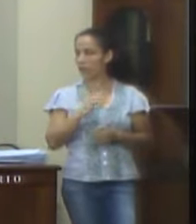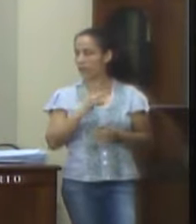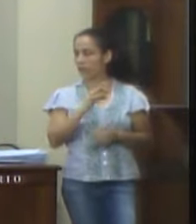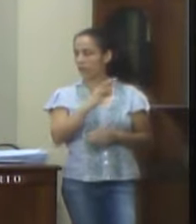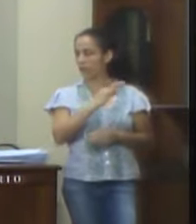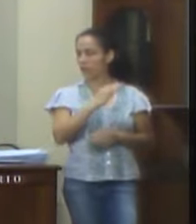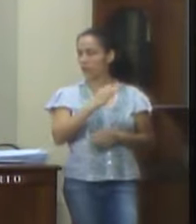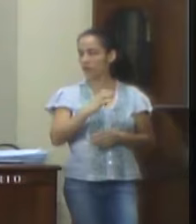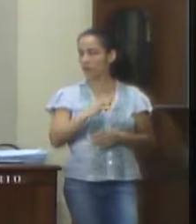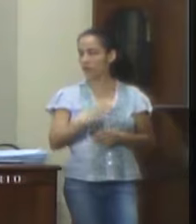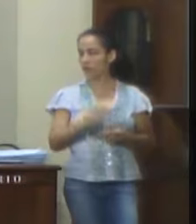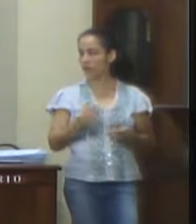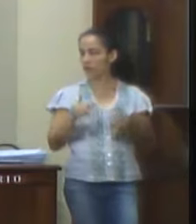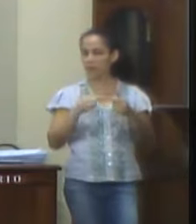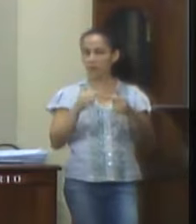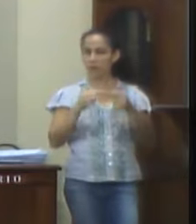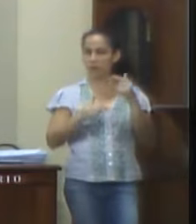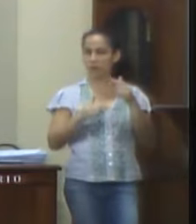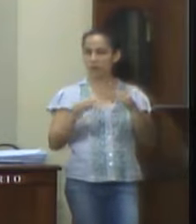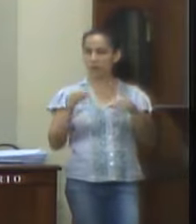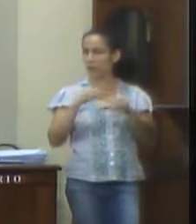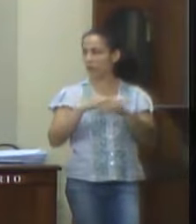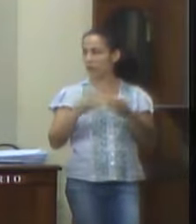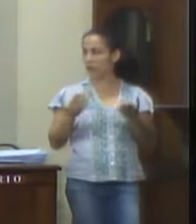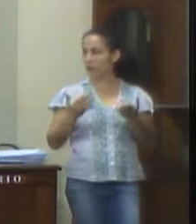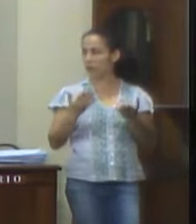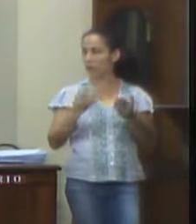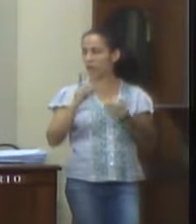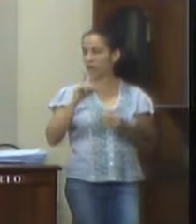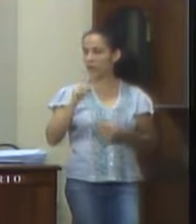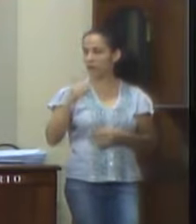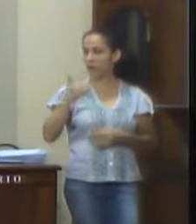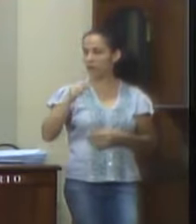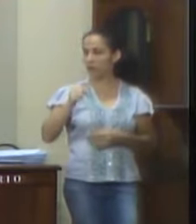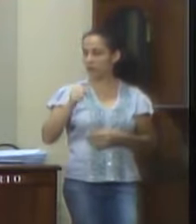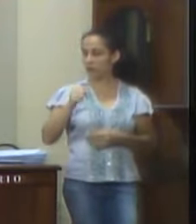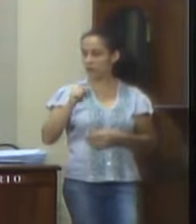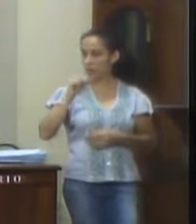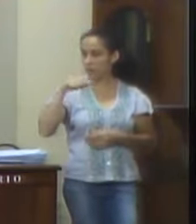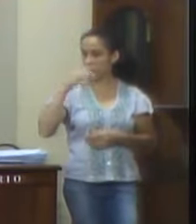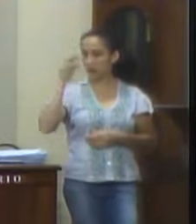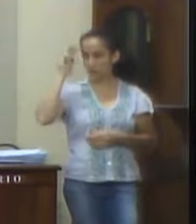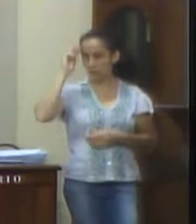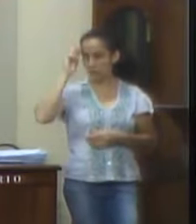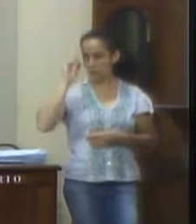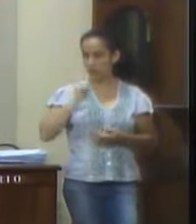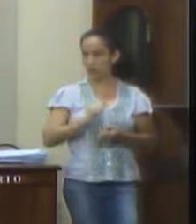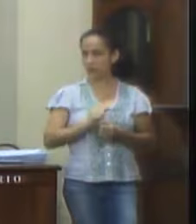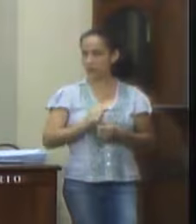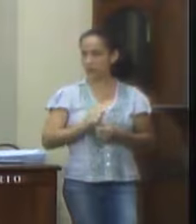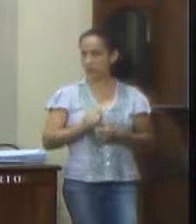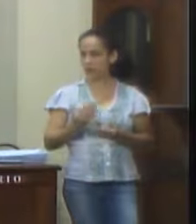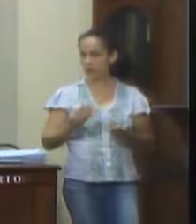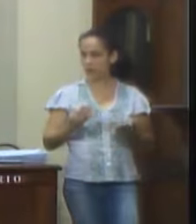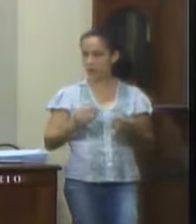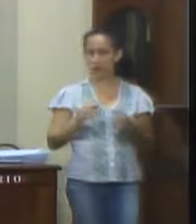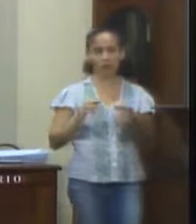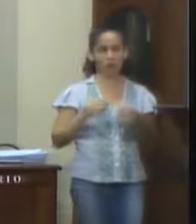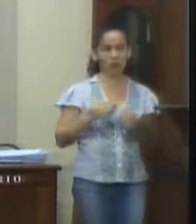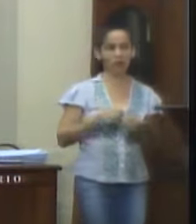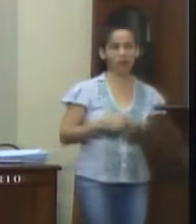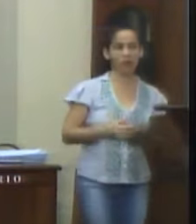em discussão e votação para o dia 18 do 12, próxima terça-feira, que a gente possa enfrentar essa matéria.